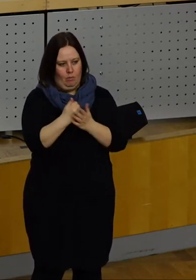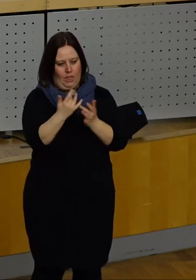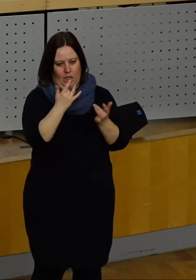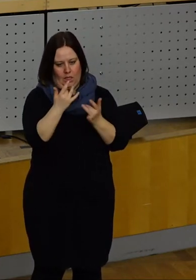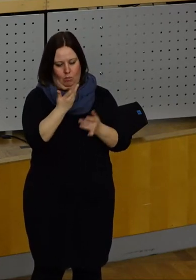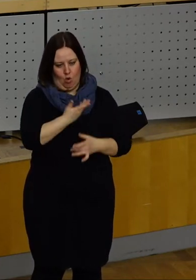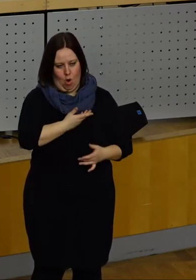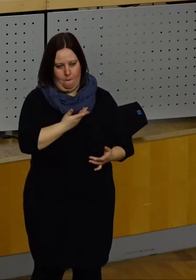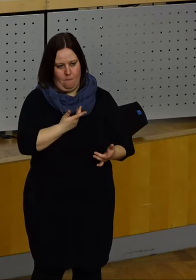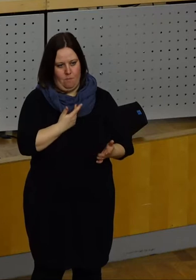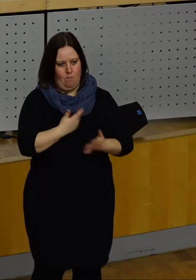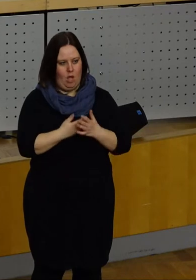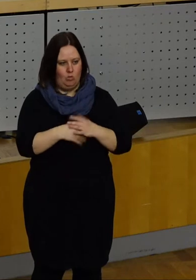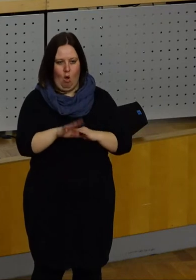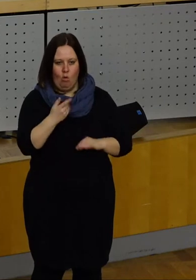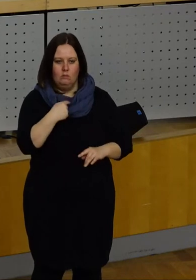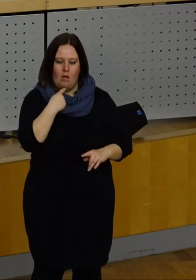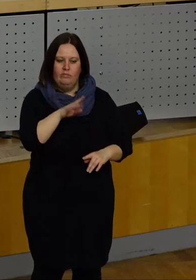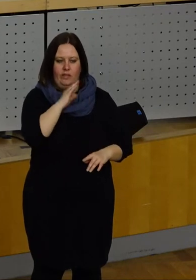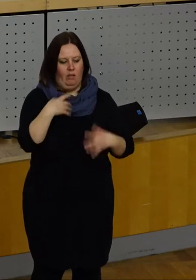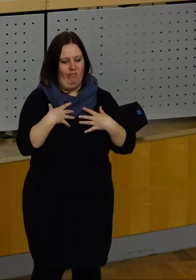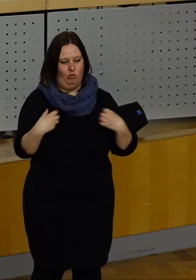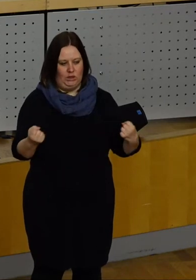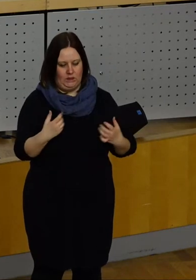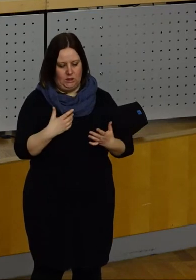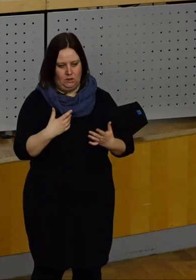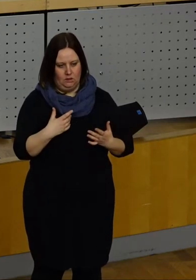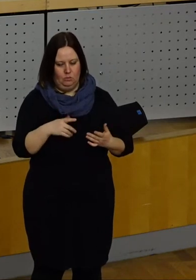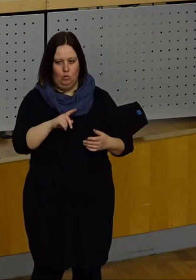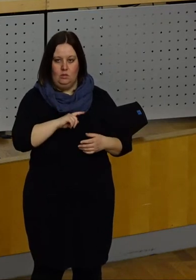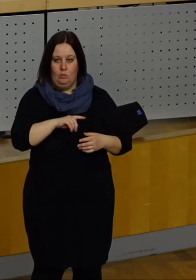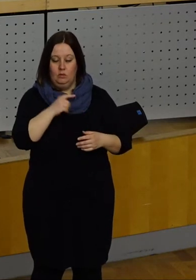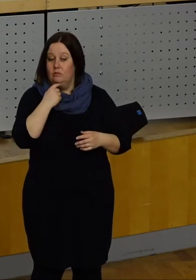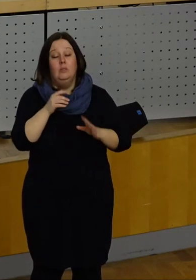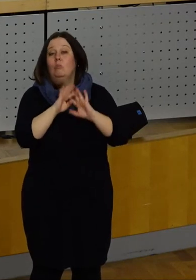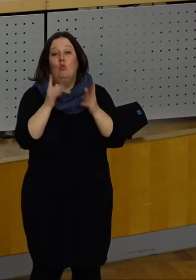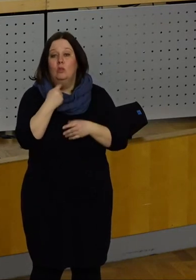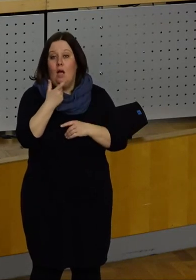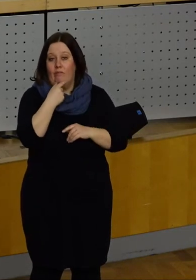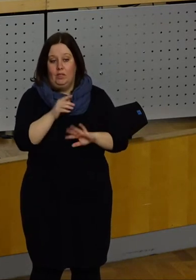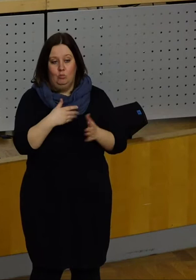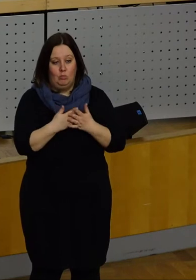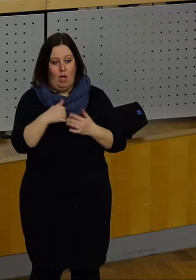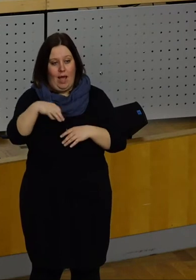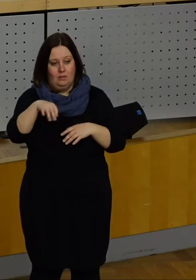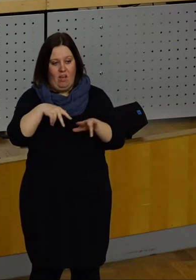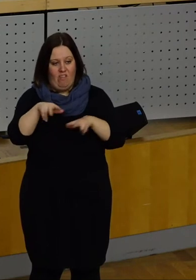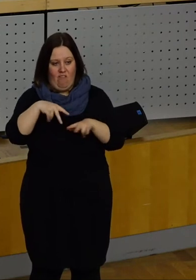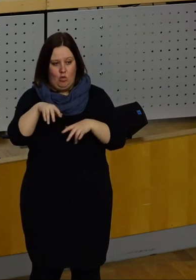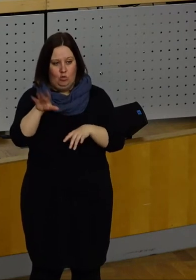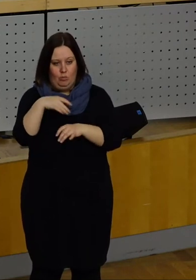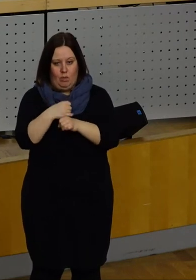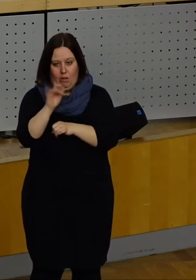Der Frust bei vielen Bürgerinnen und Bürgern ist enorm. Ich möchte nicht pauschalisieren und einzelne Verwaltungsmitarbeiter